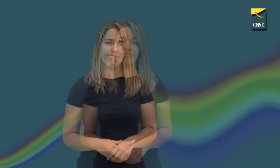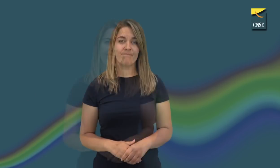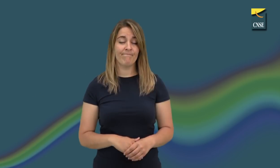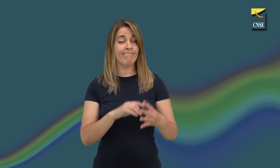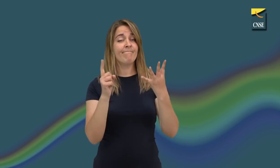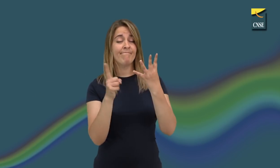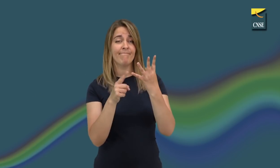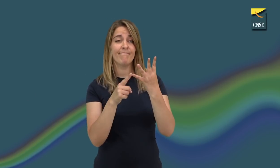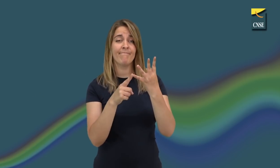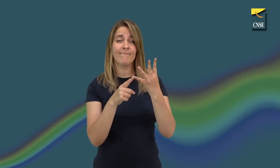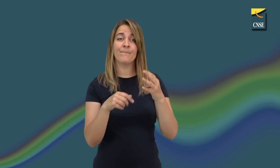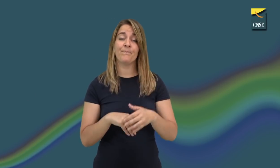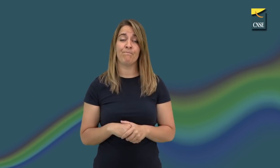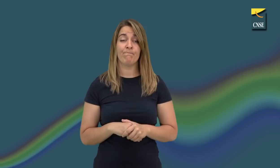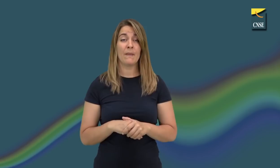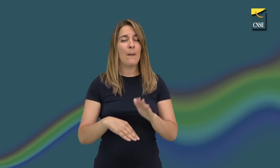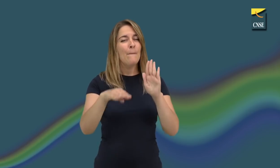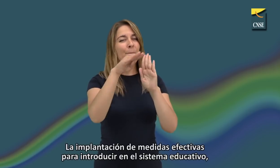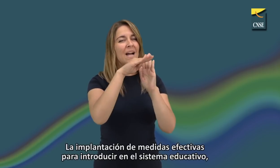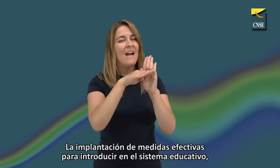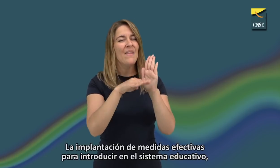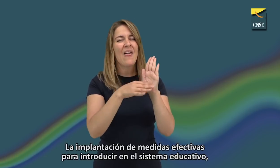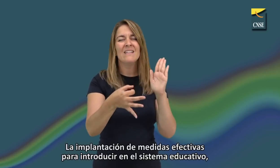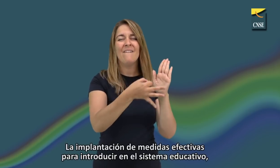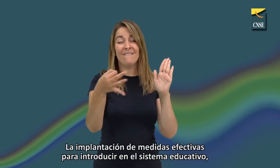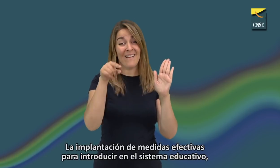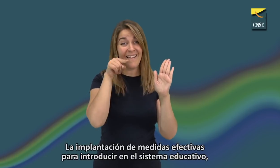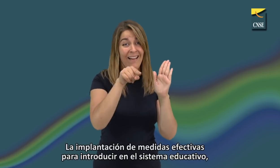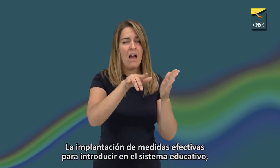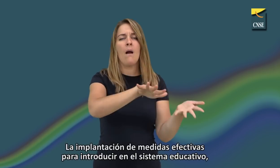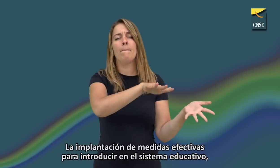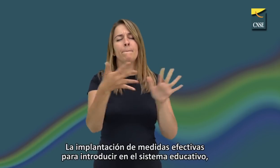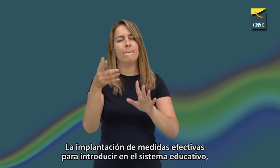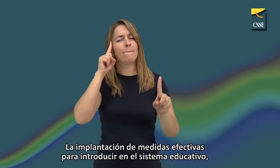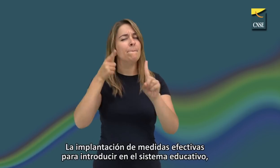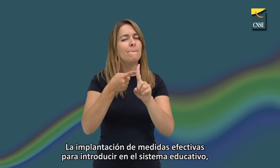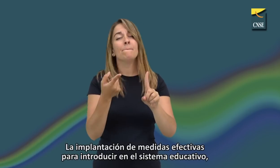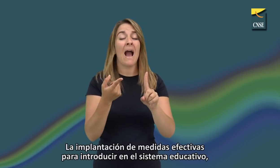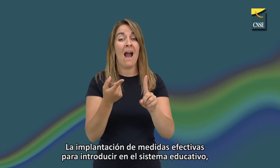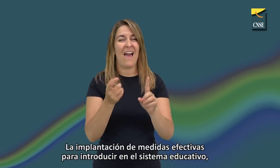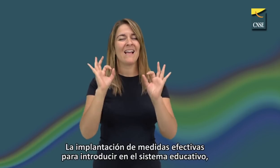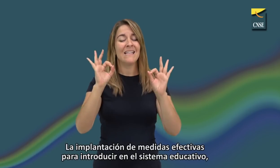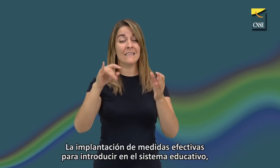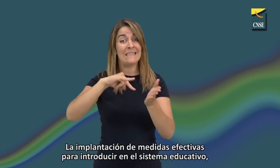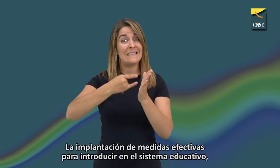Cuarto, la implantación de medidas efectivas para introducir en el sistema educativo.